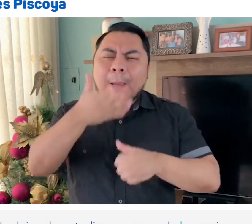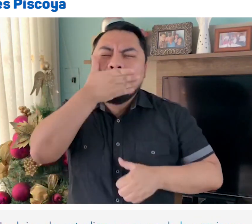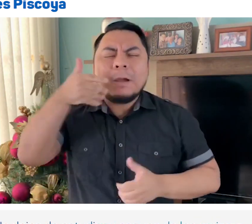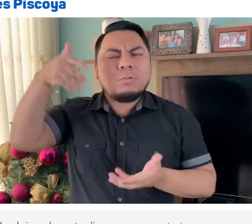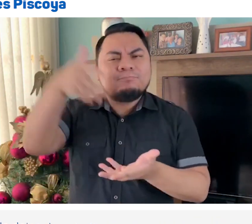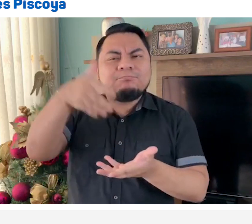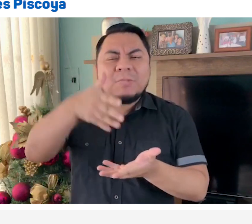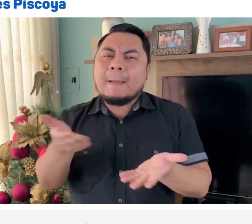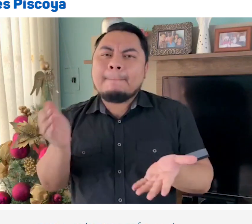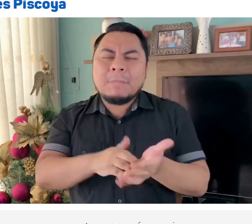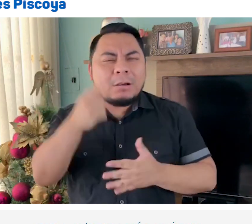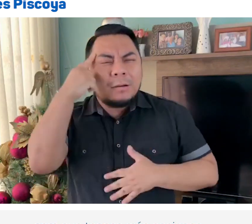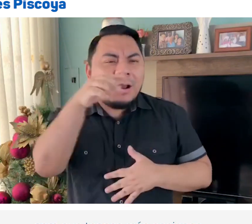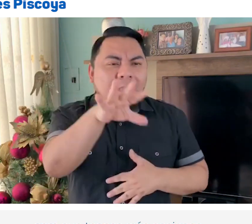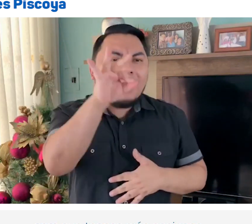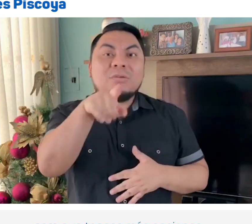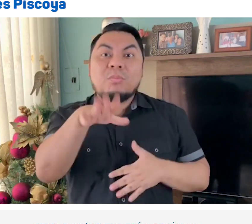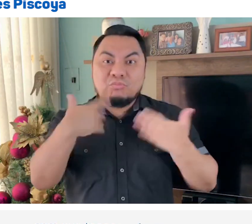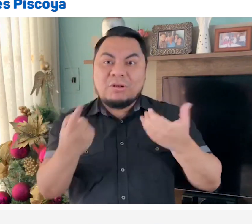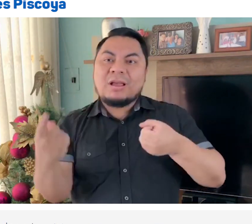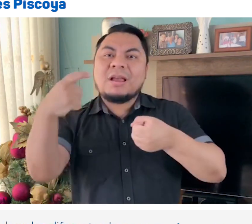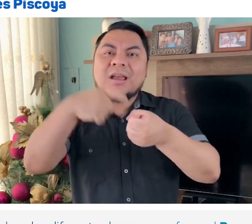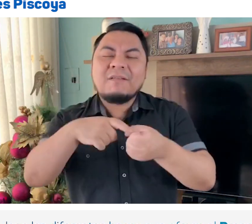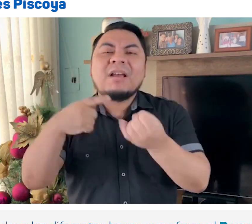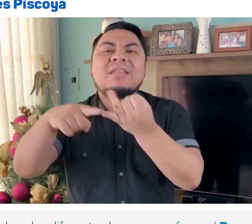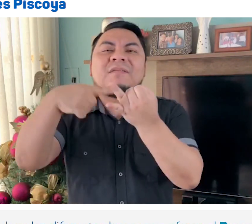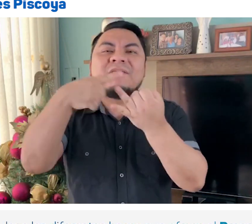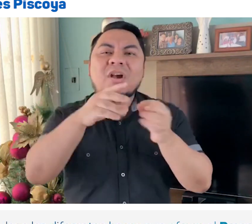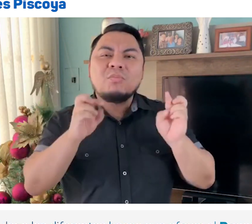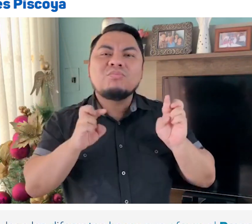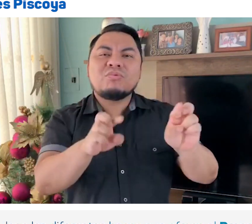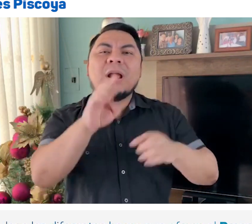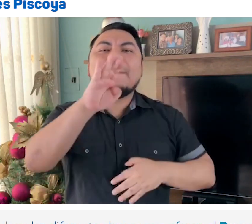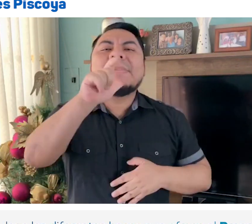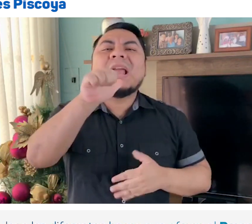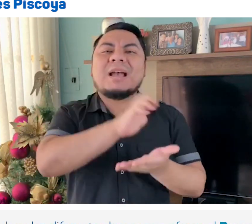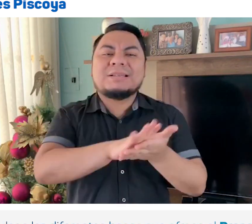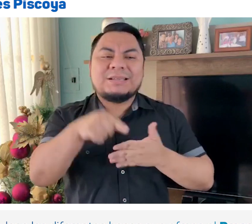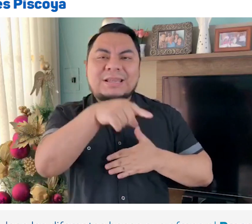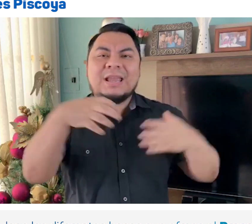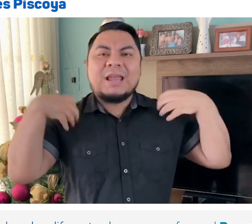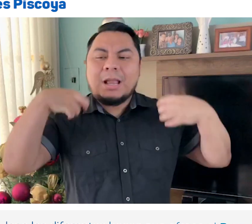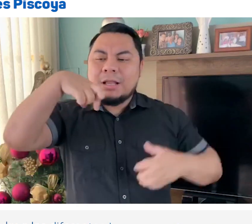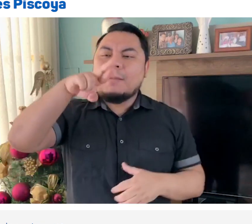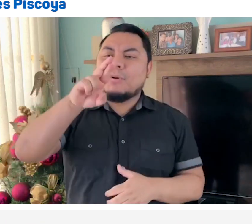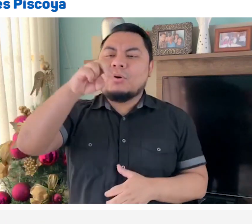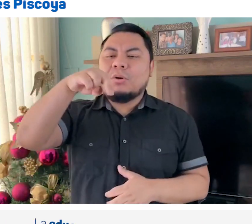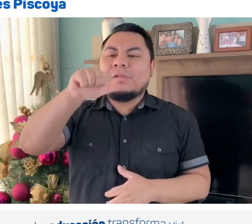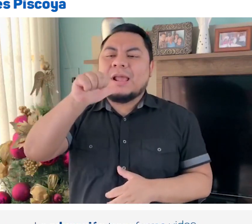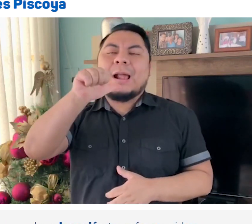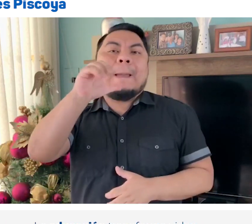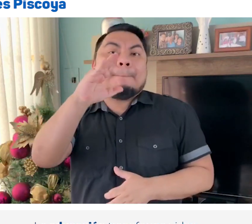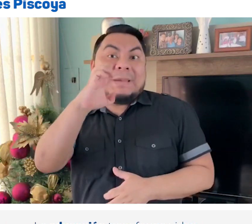uno de los mejores para que tengas más opciones en postular a las diferentes betas que ofrece el PRONAVEC.